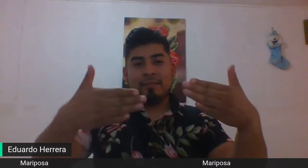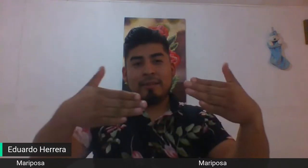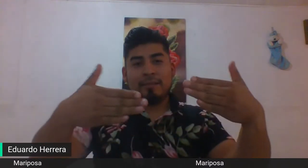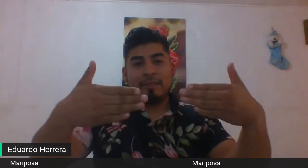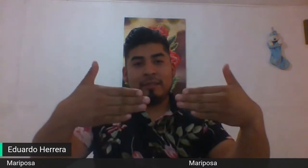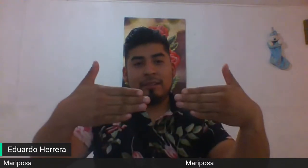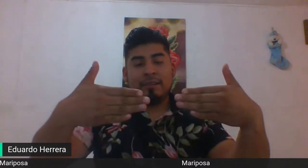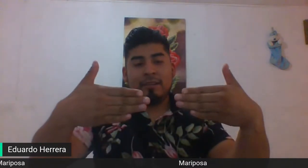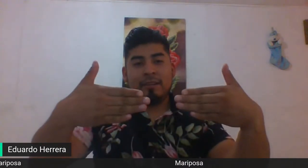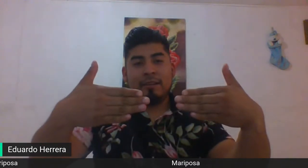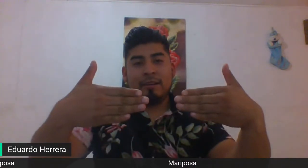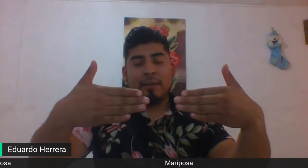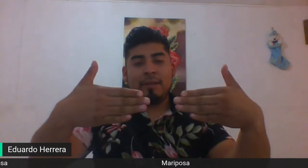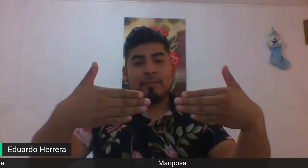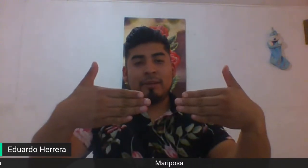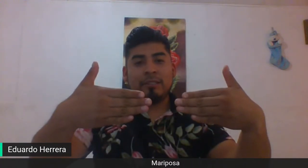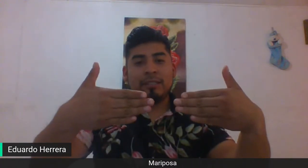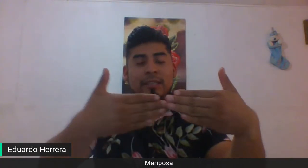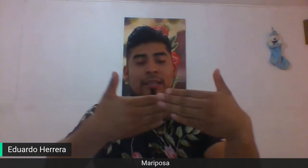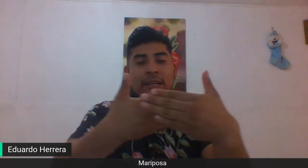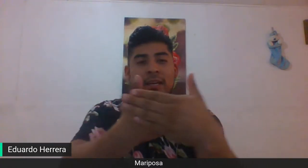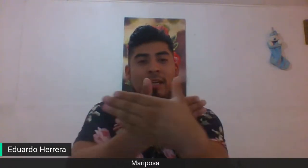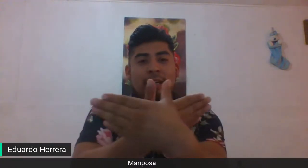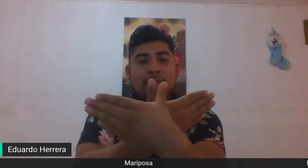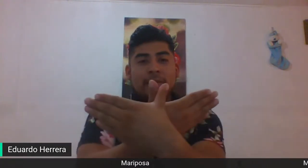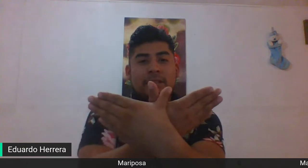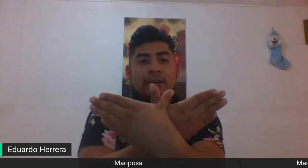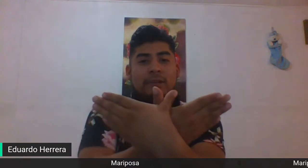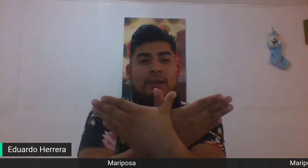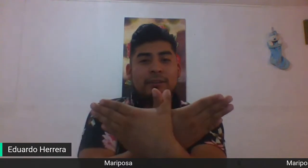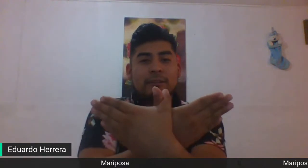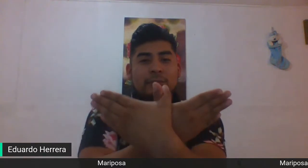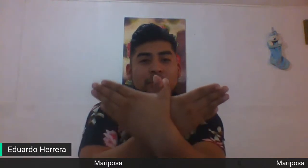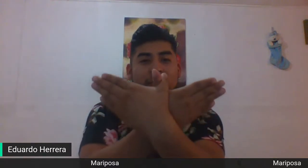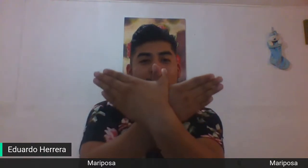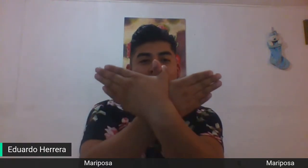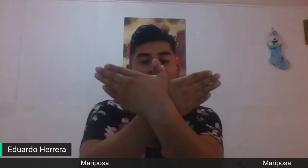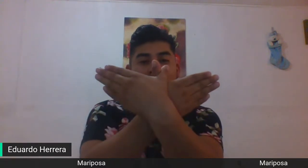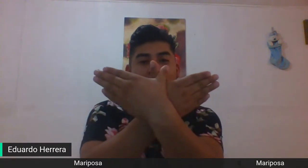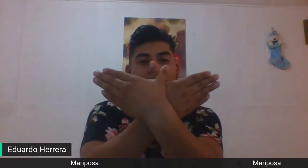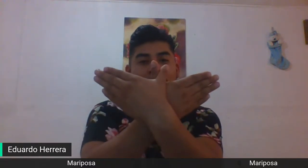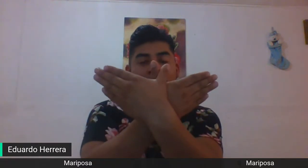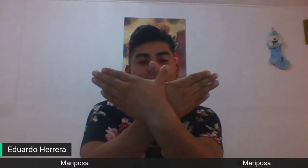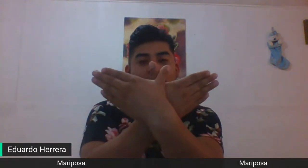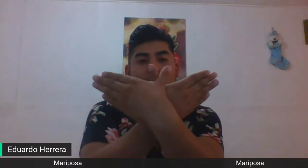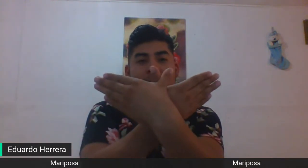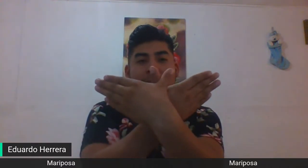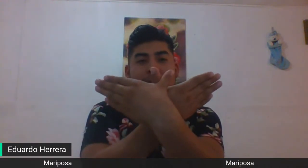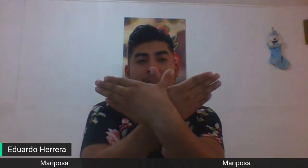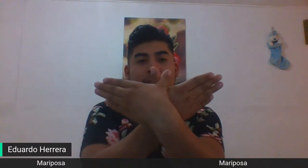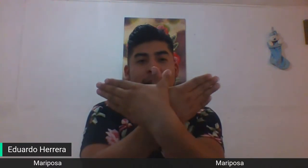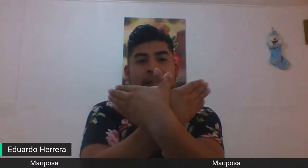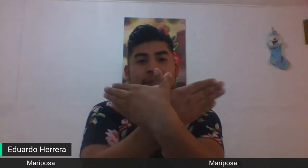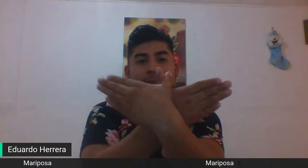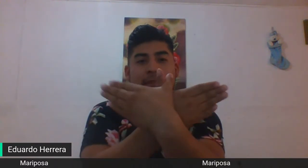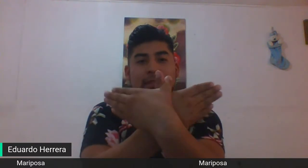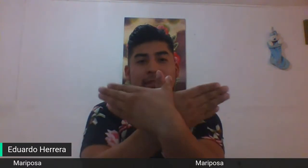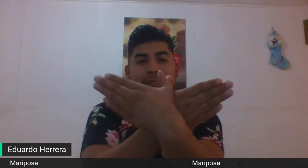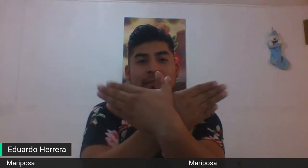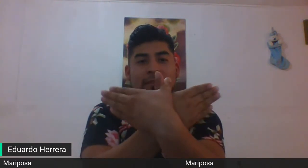más bien ambas manos así. Y vamos a colocar nuestros pulgares, a unirlos. Y vamos a hacer esto.